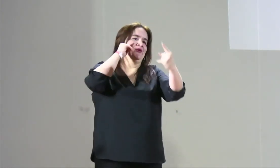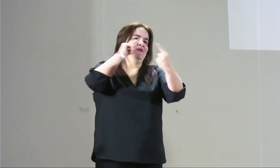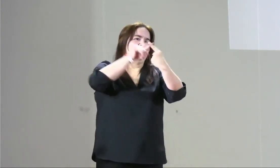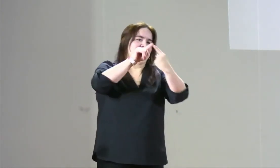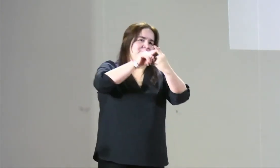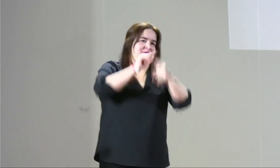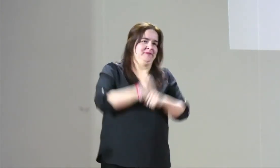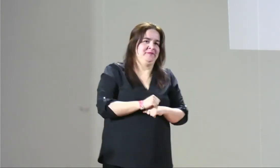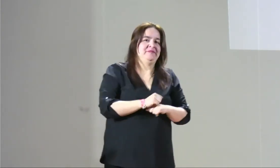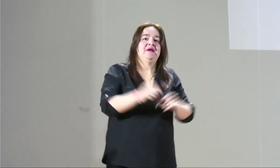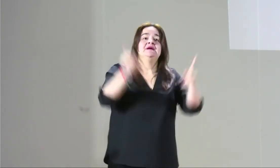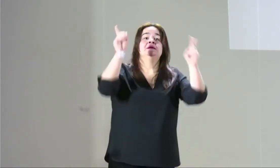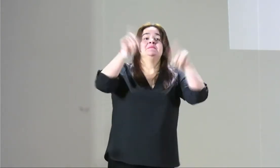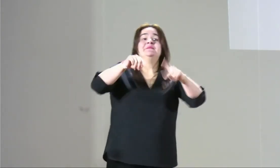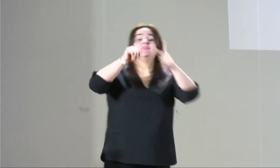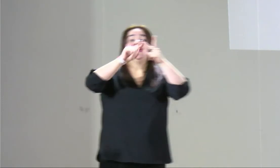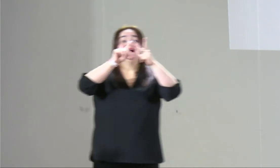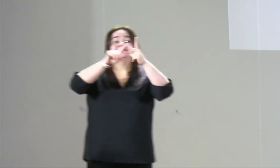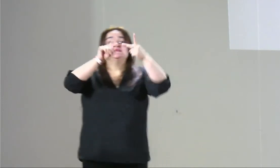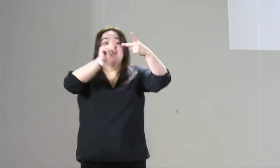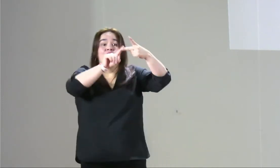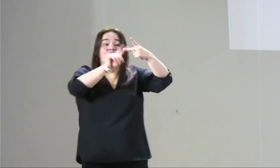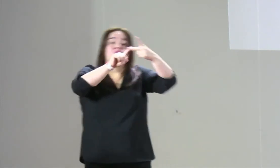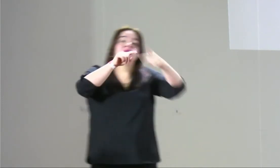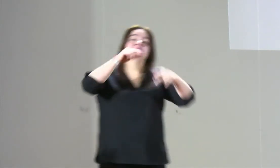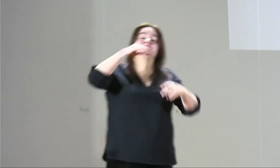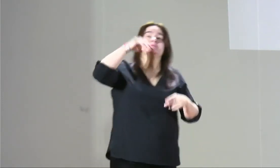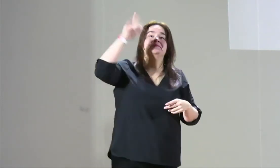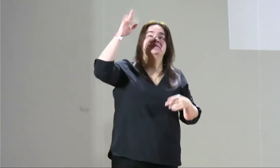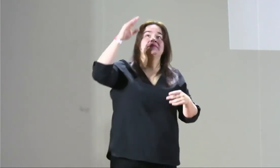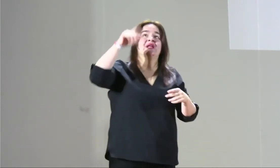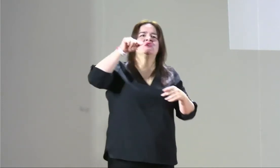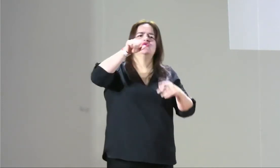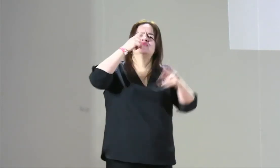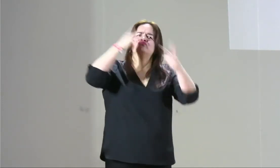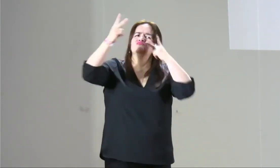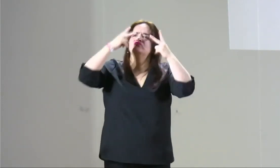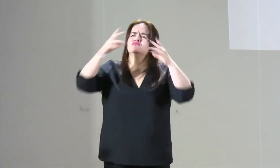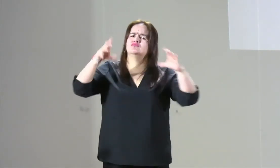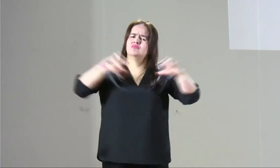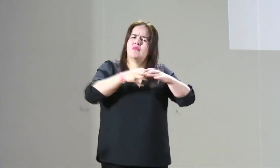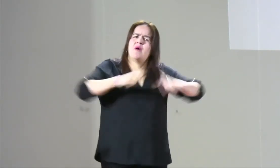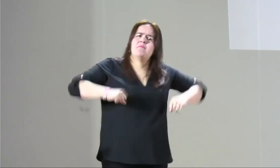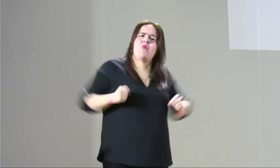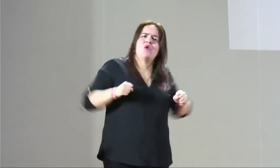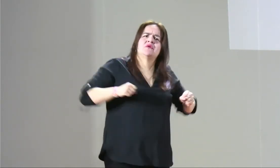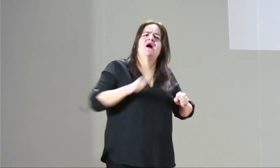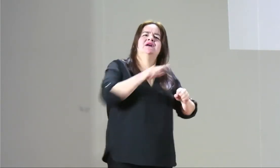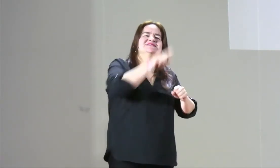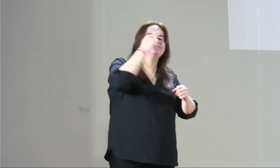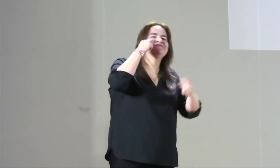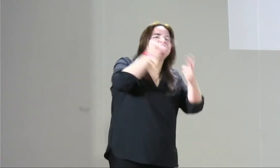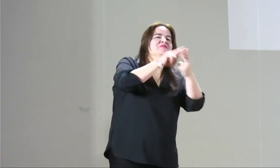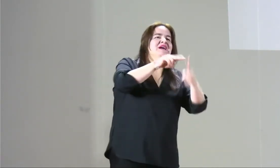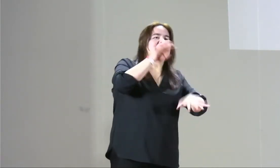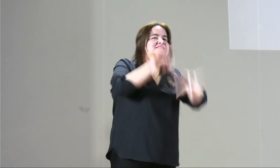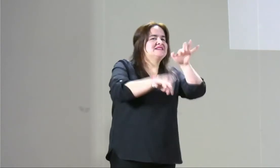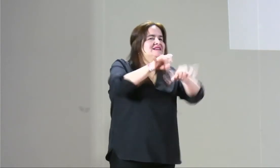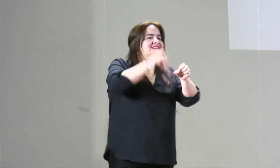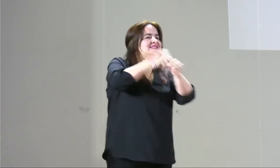medio y empezar a trabajar en la igualdad de condiciones y en la equidad del hombre y la mujer. En lo segundo que mencionas, tú